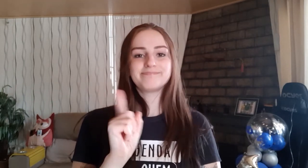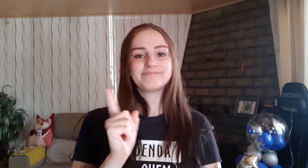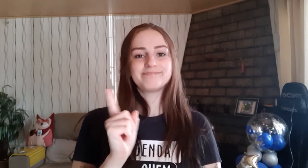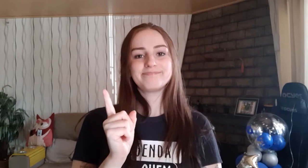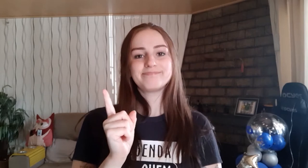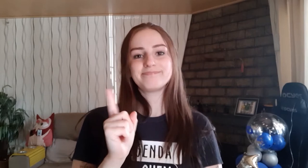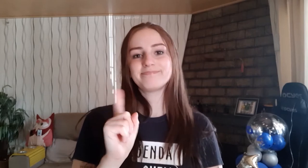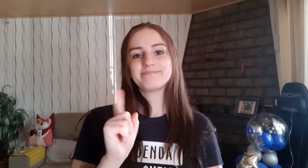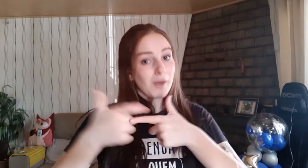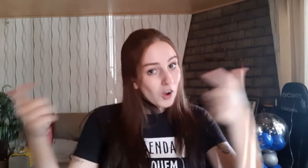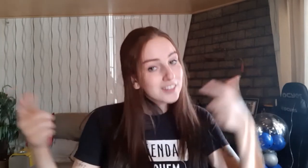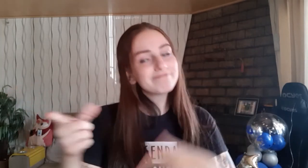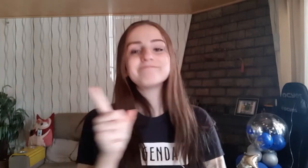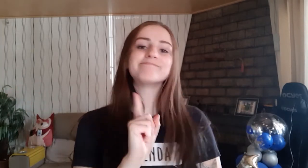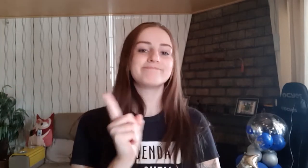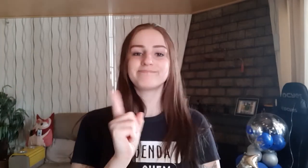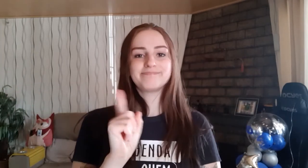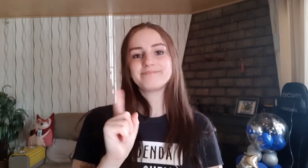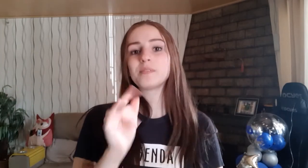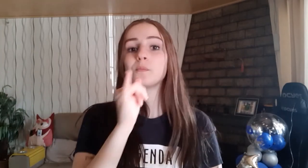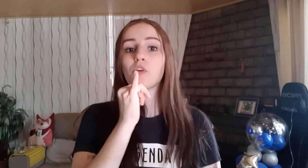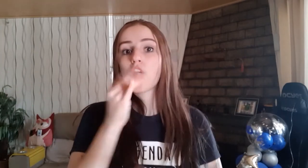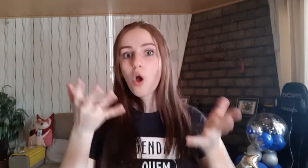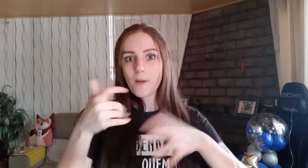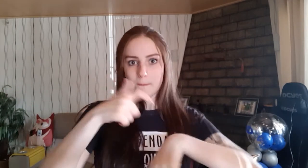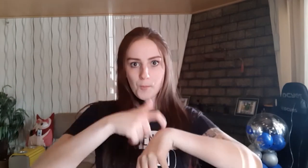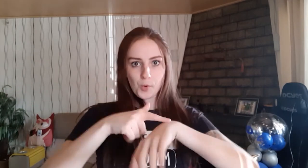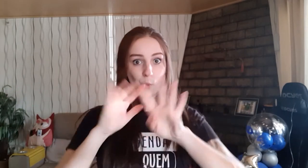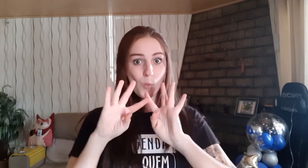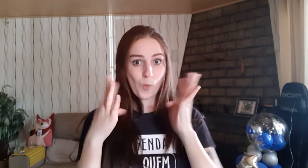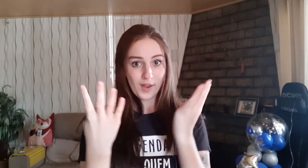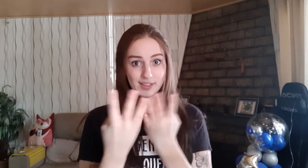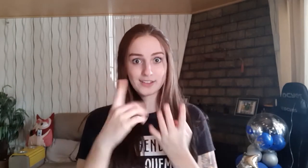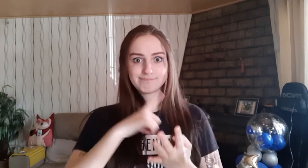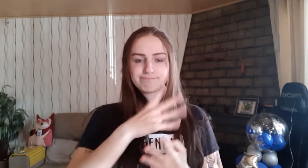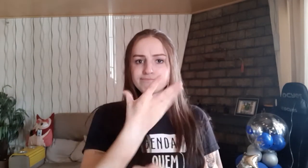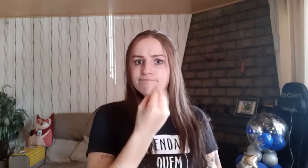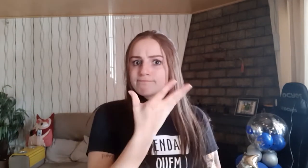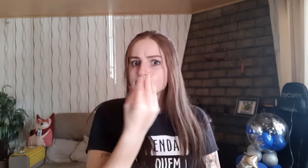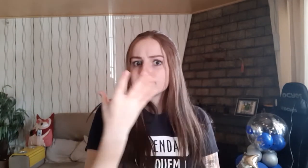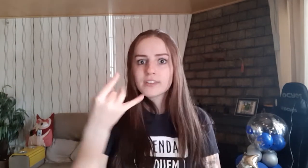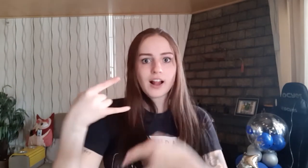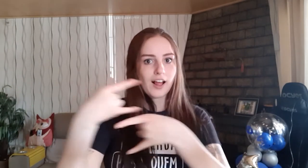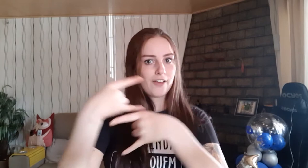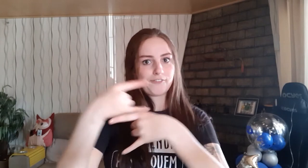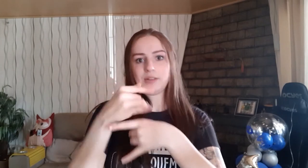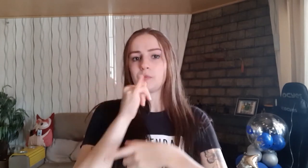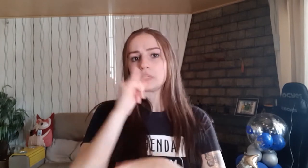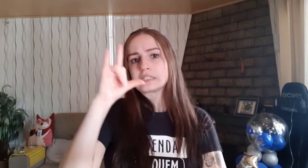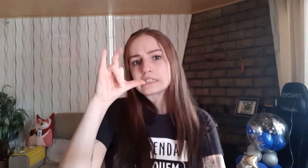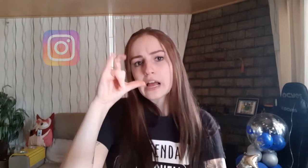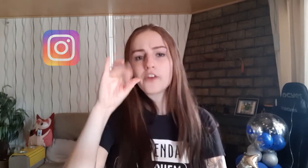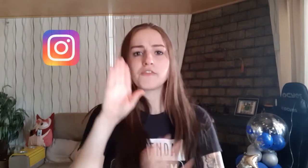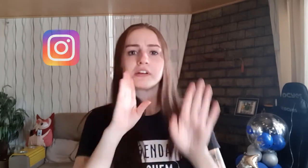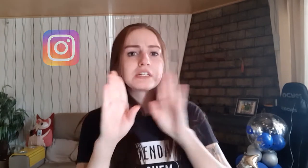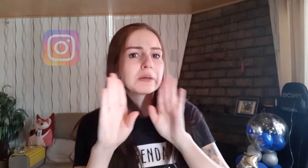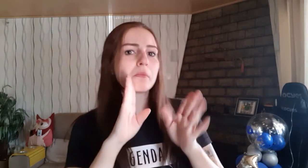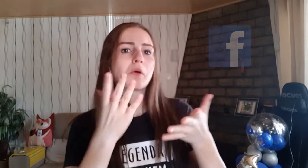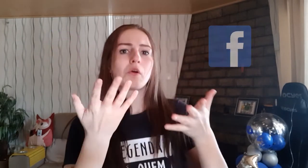campanha. Ela fala em Libras. Não existe legenda na maioria dos vídeos. Agora, com a pandemia, muitas lives estão sendo feitas no Instagram,